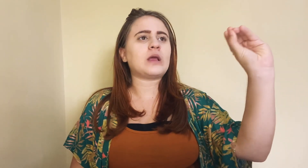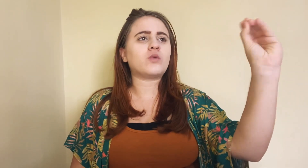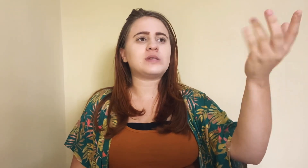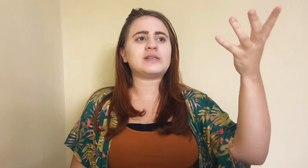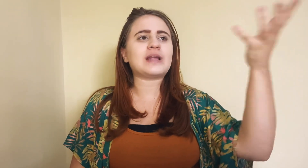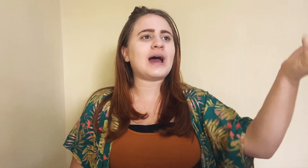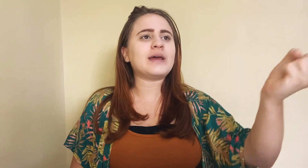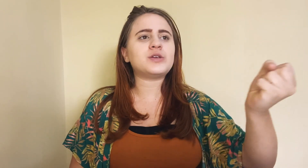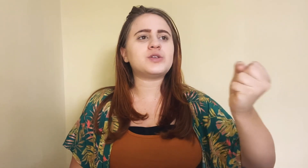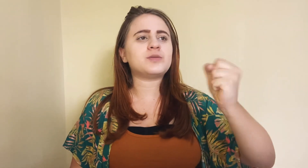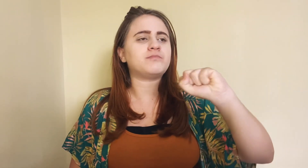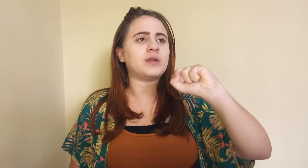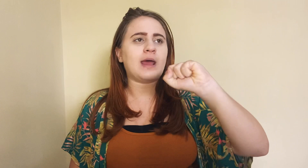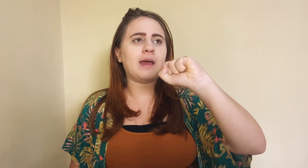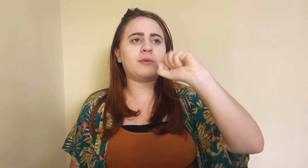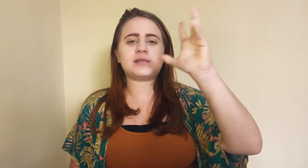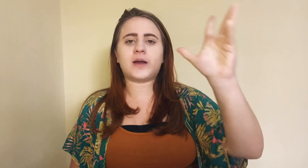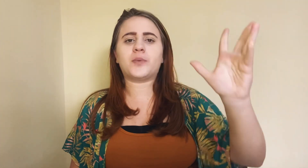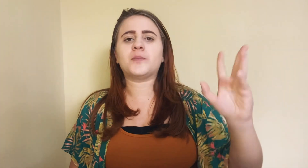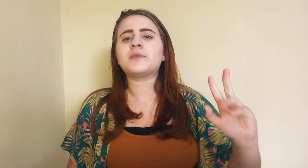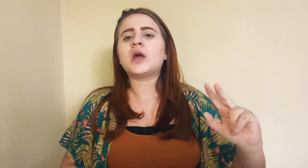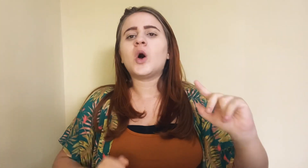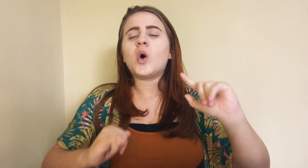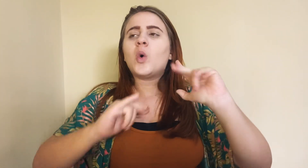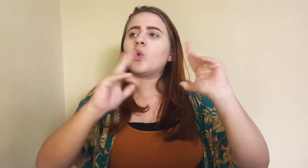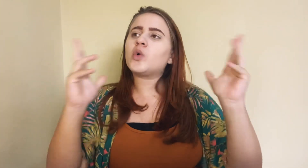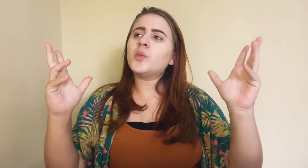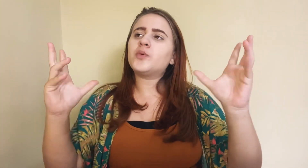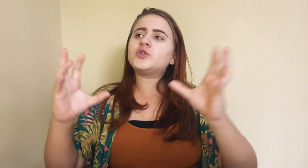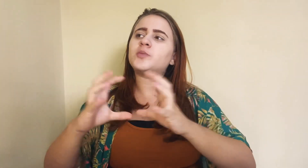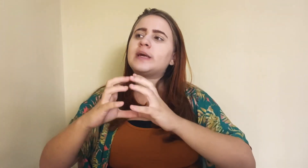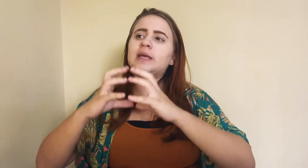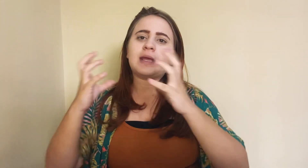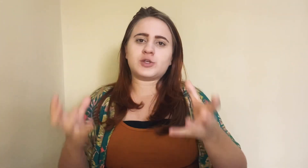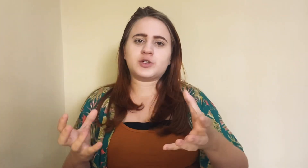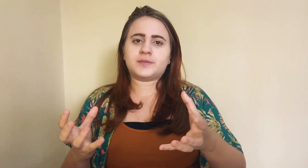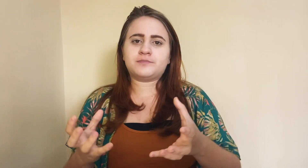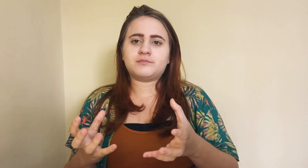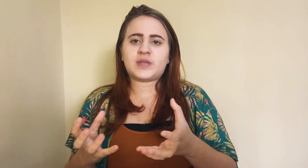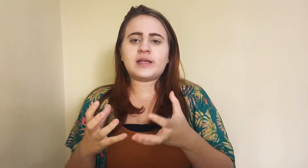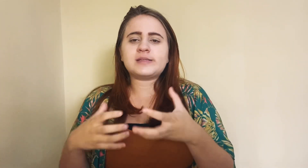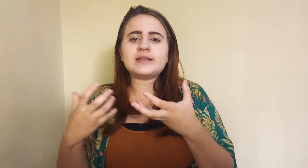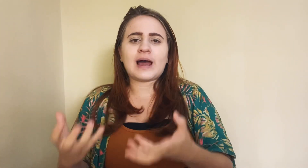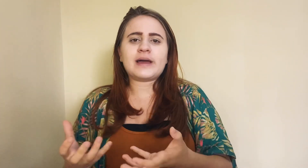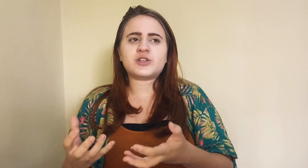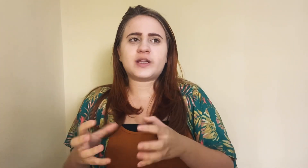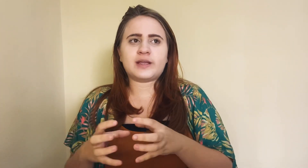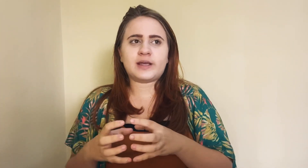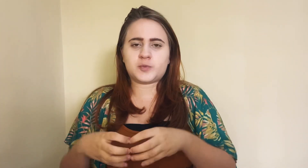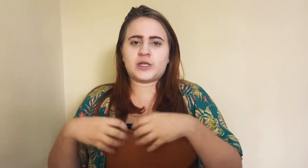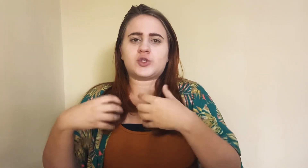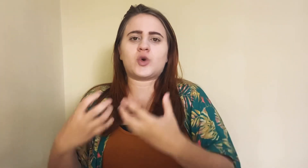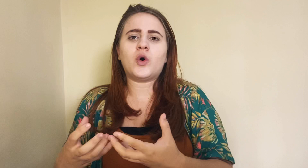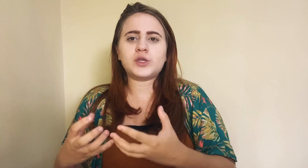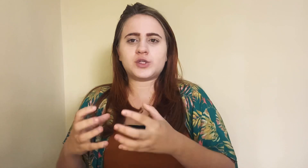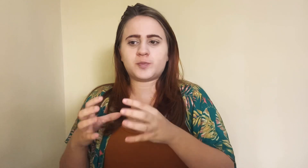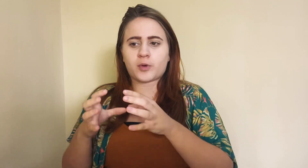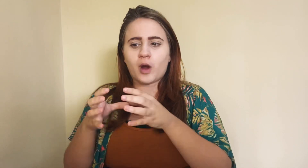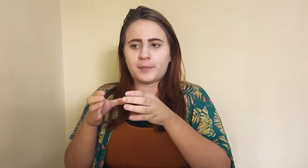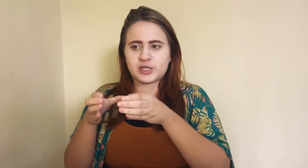alguns sinais. Por exemplo, um grupo de uma igreja. Tem sinais, né? Tem expressões próprias